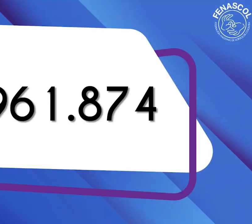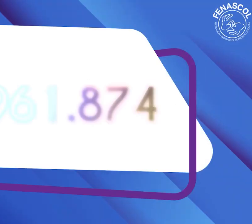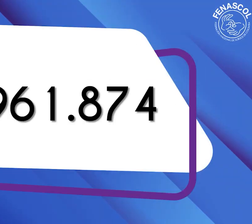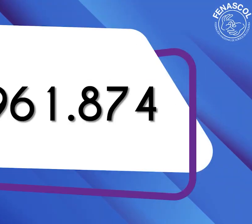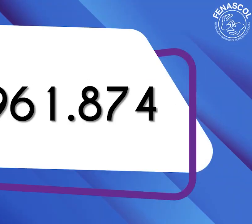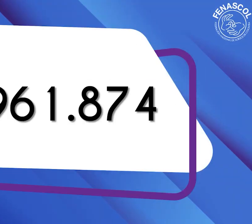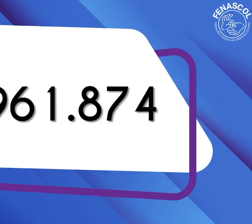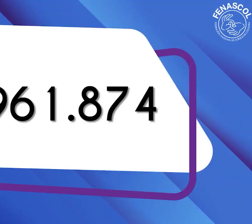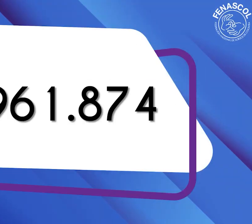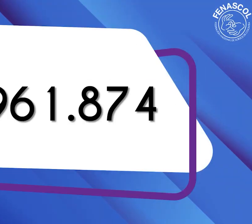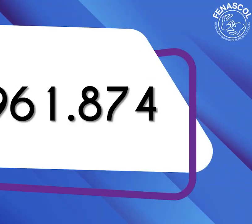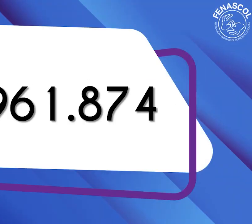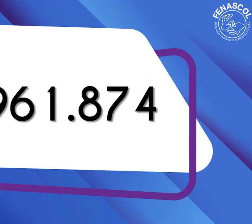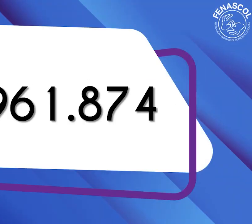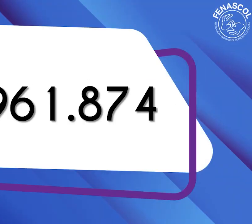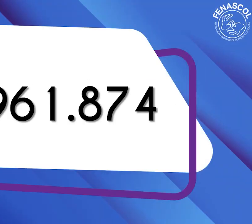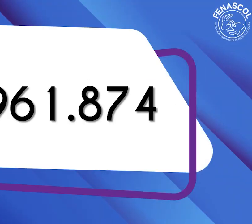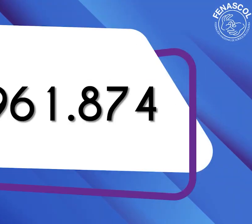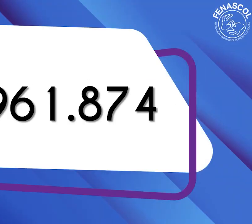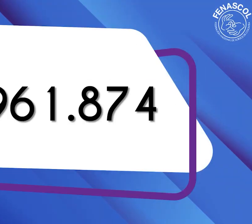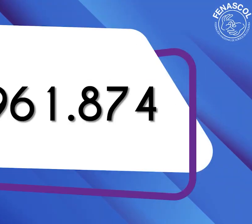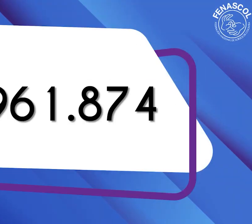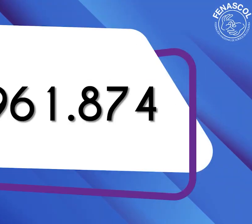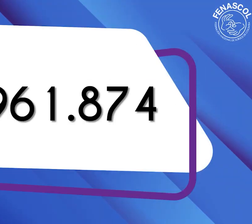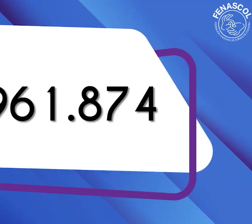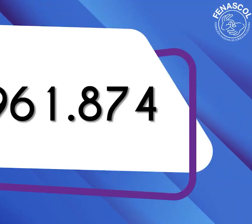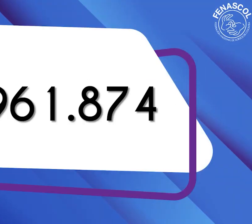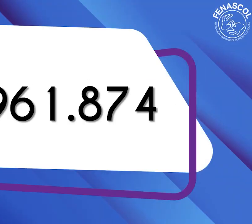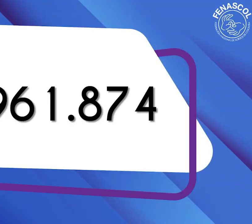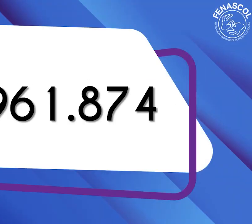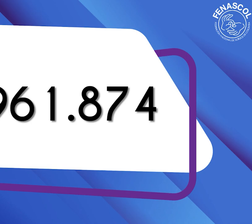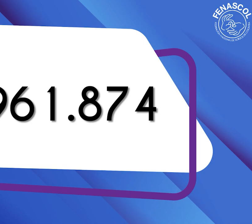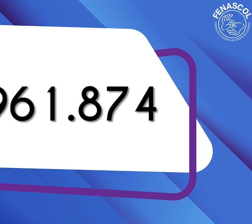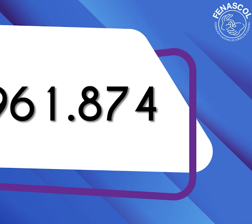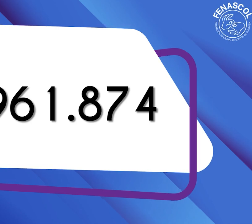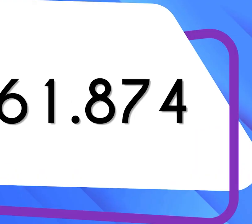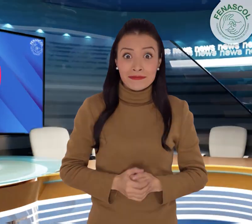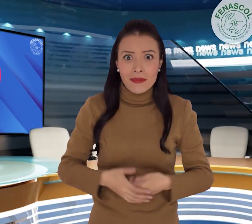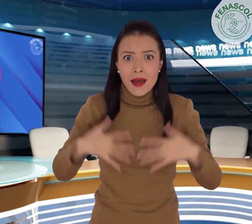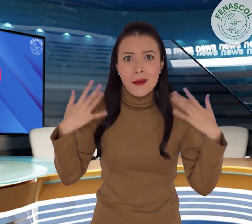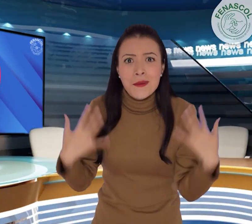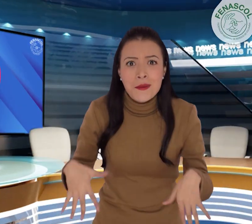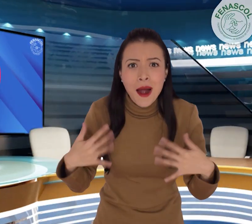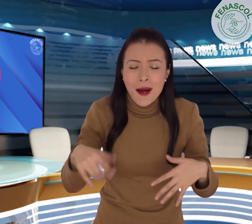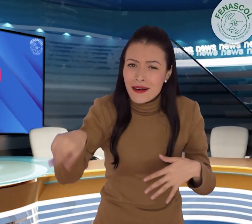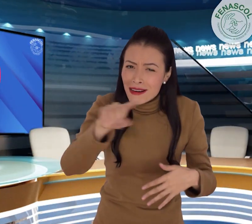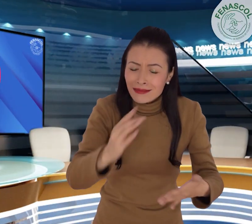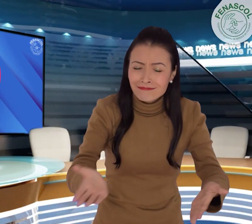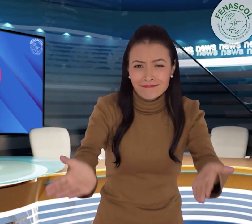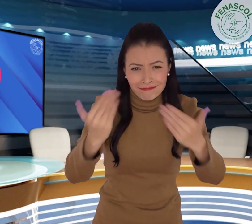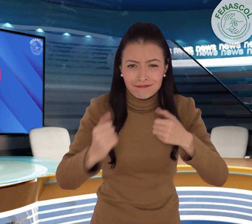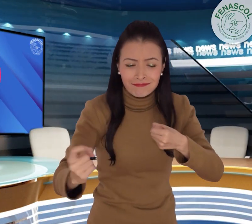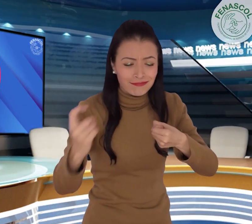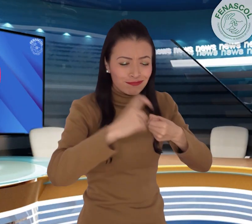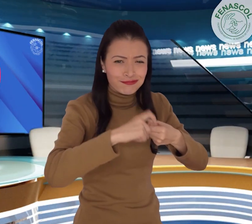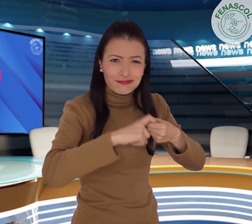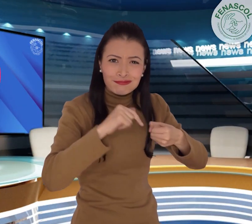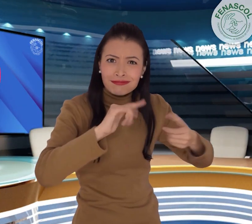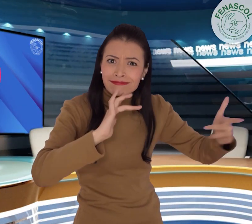3.961.874 ¡Guau! Queremos que más colombianos hagan